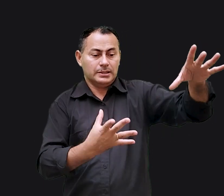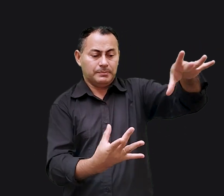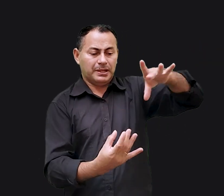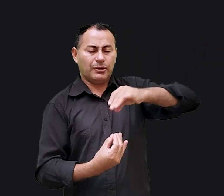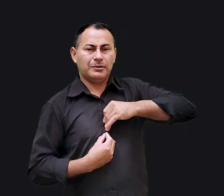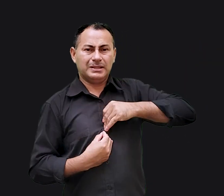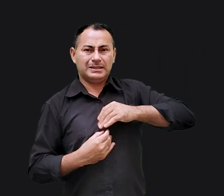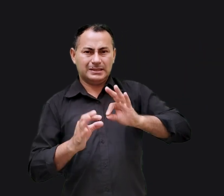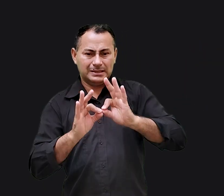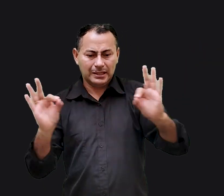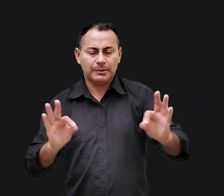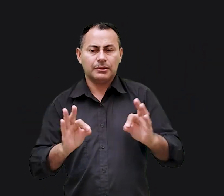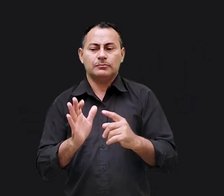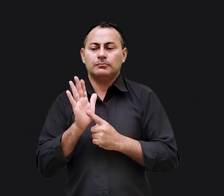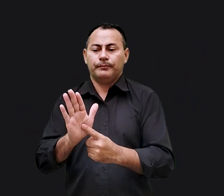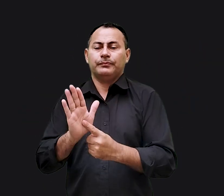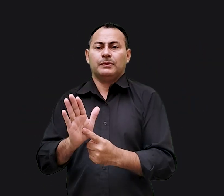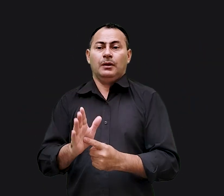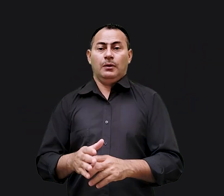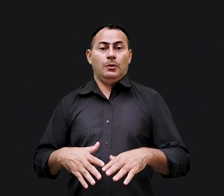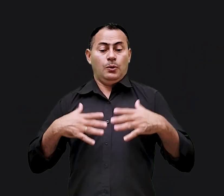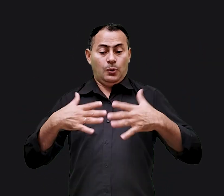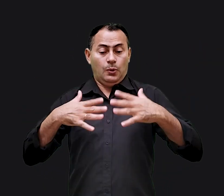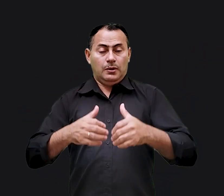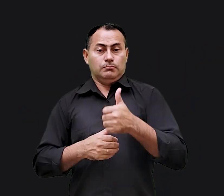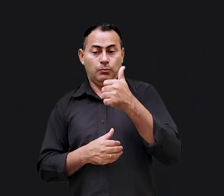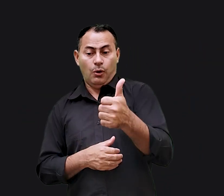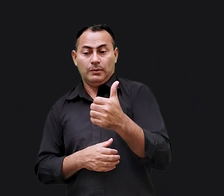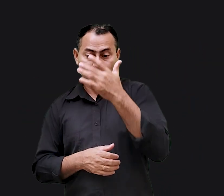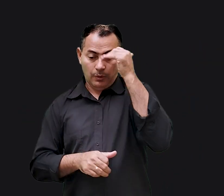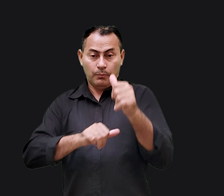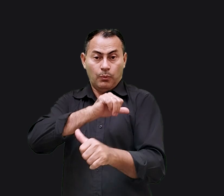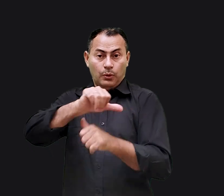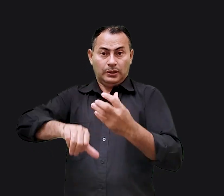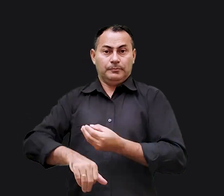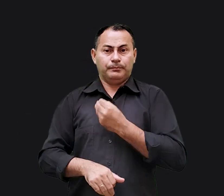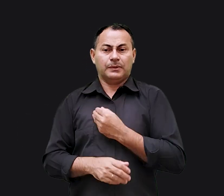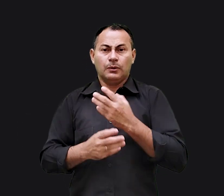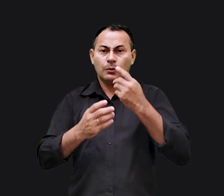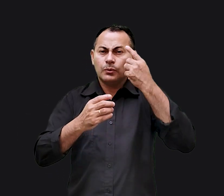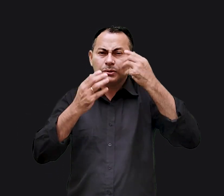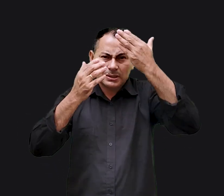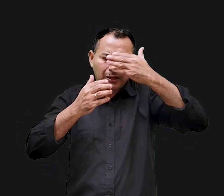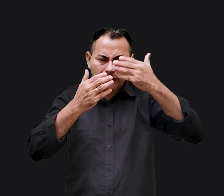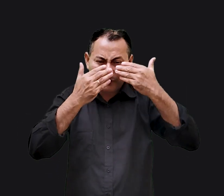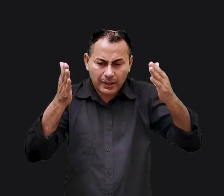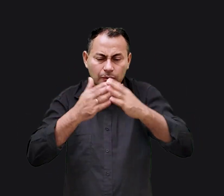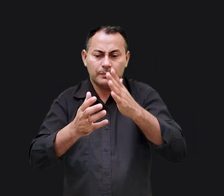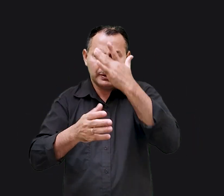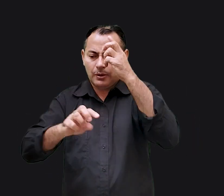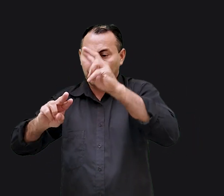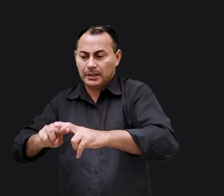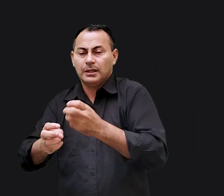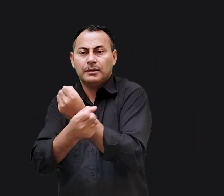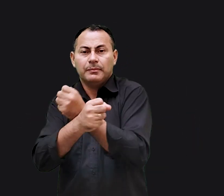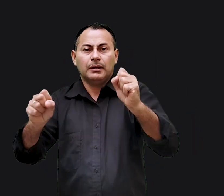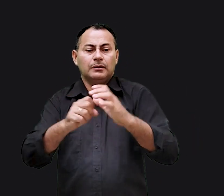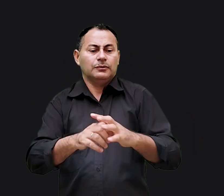pessoas espiritualmente pobres, os resultados seriam extremamente positivos. O cego veria, o cativo seria liberto e o